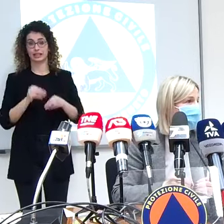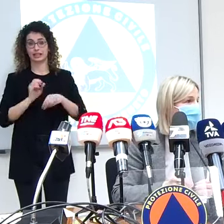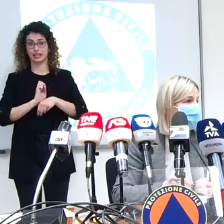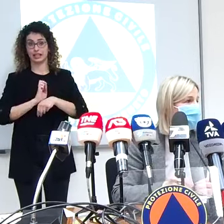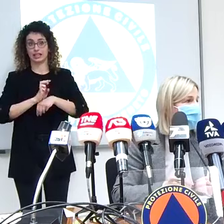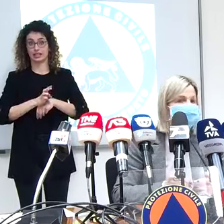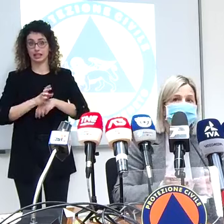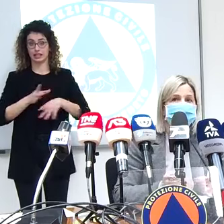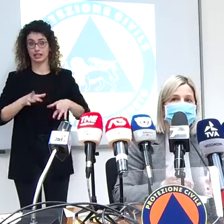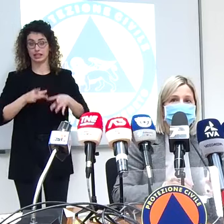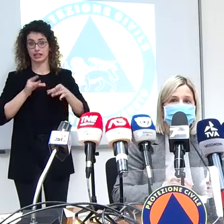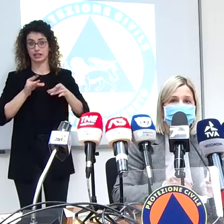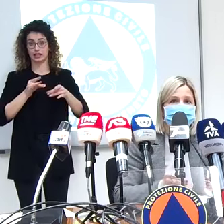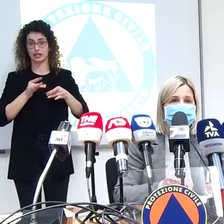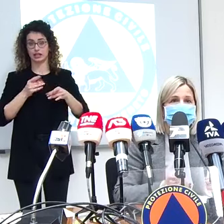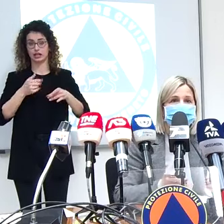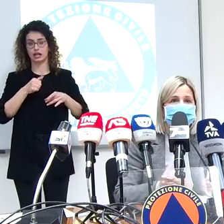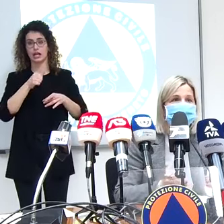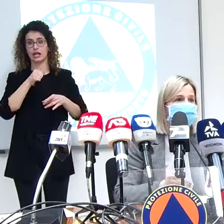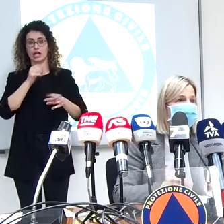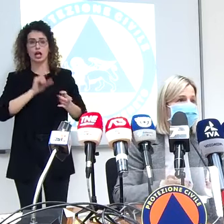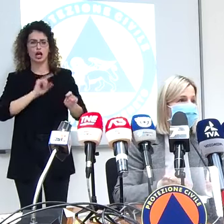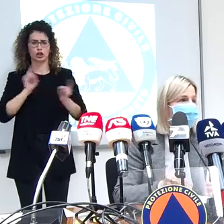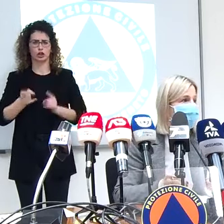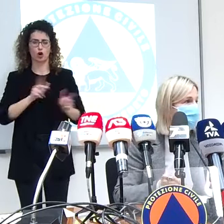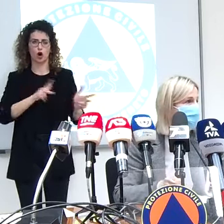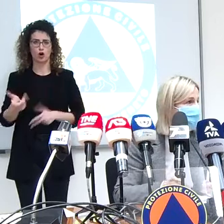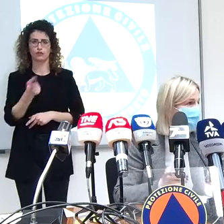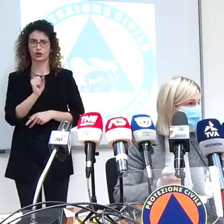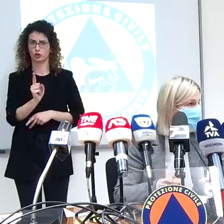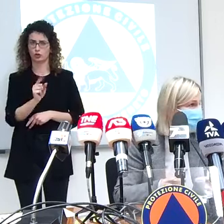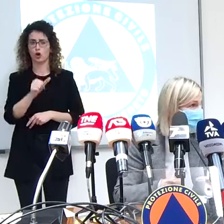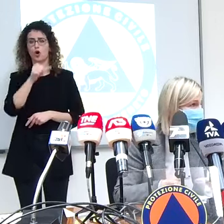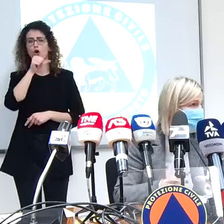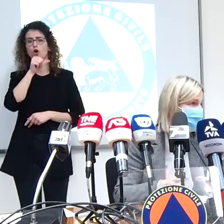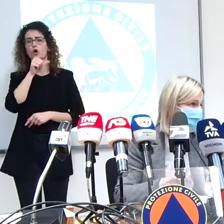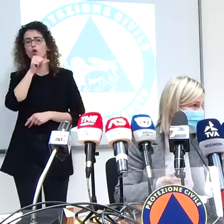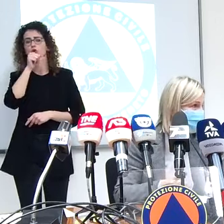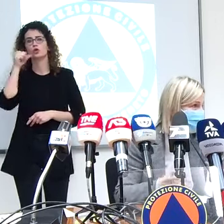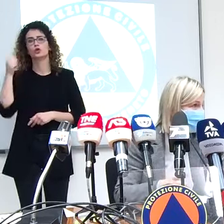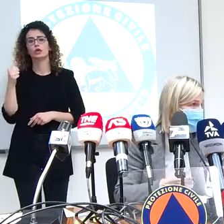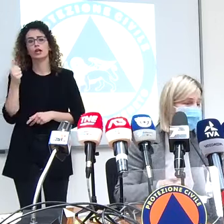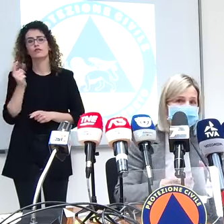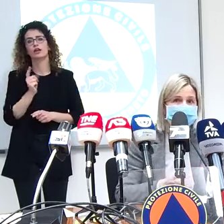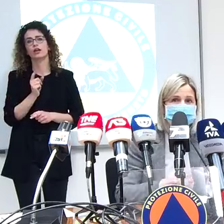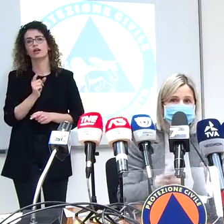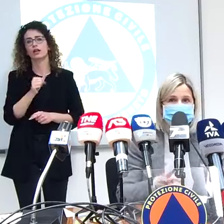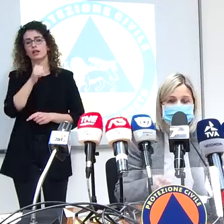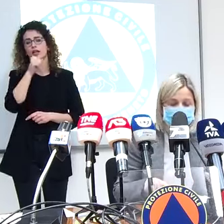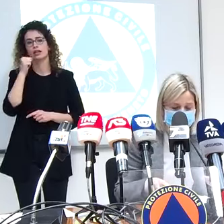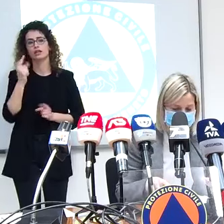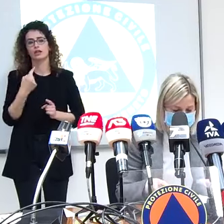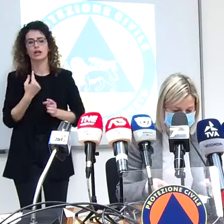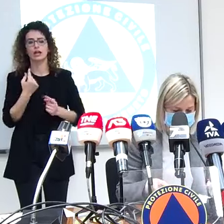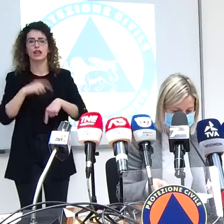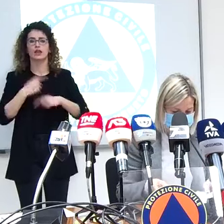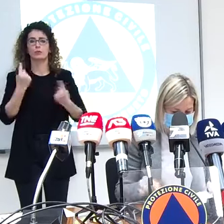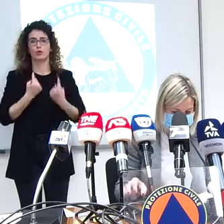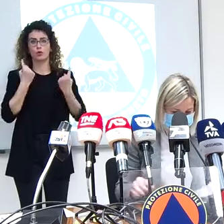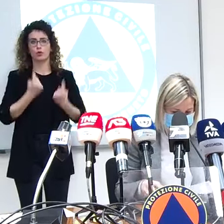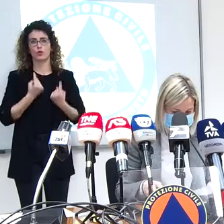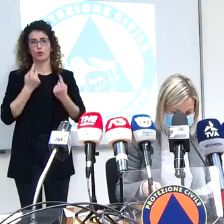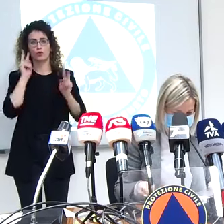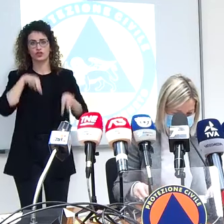non hanno bisogno di ricovera ma hanno bisogno solo della somministrazione del tempo di vigilanza per subito il dopo insomma la